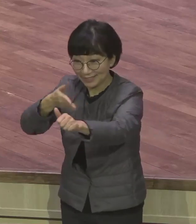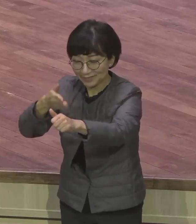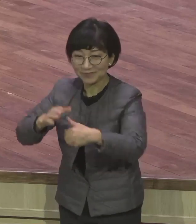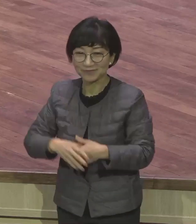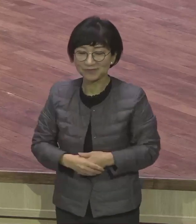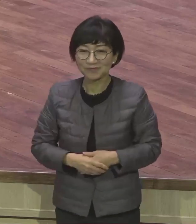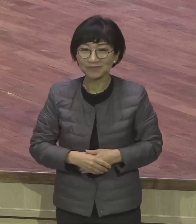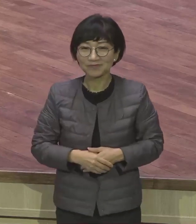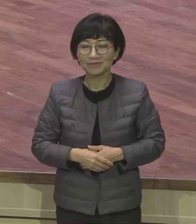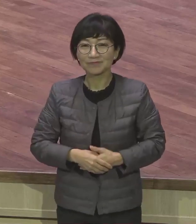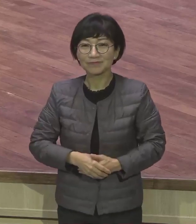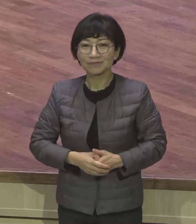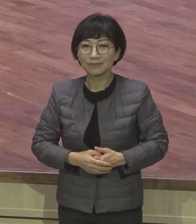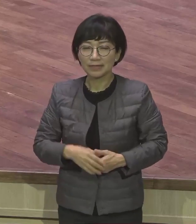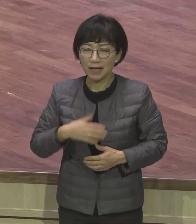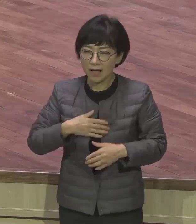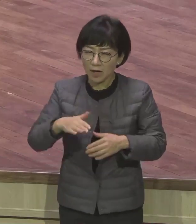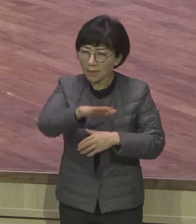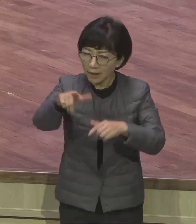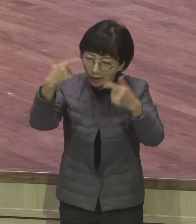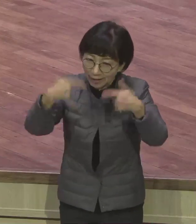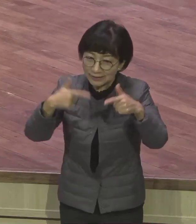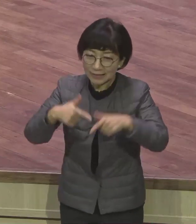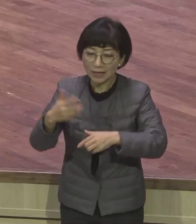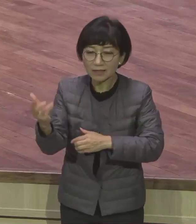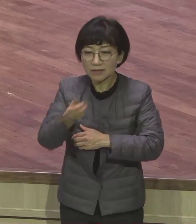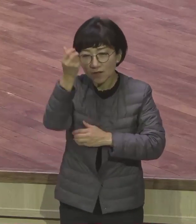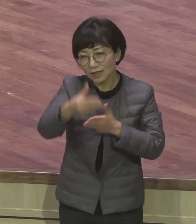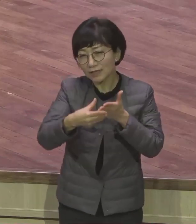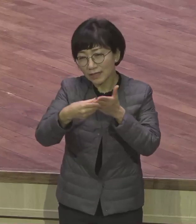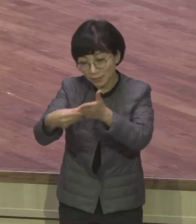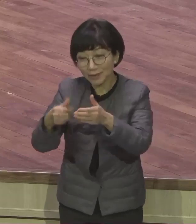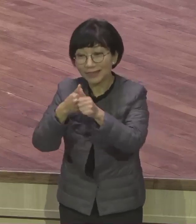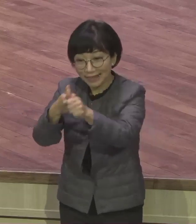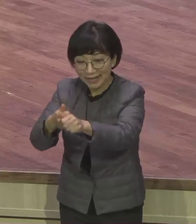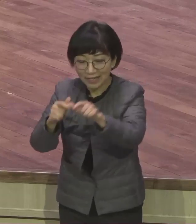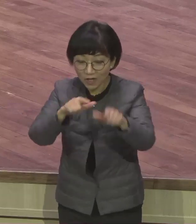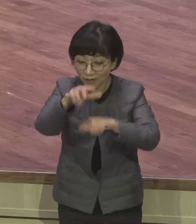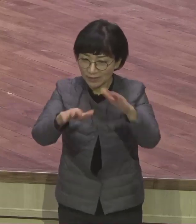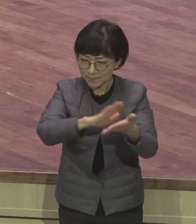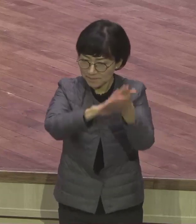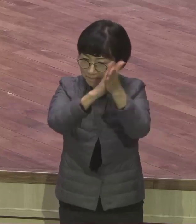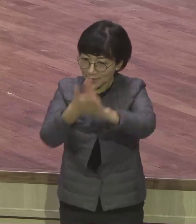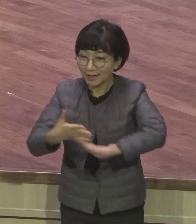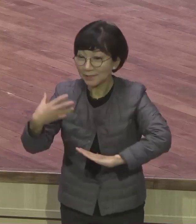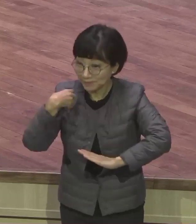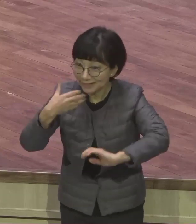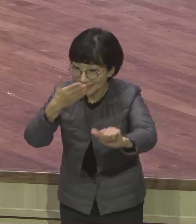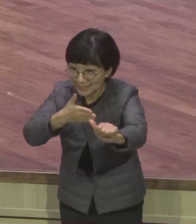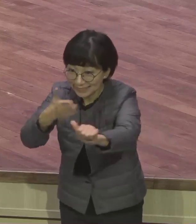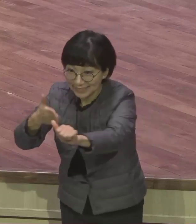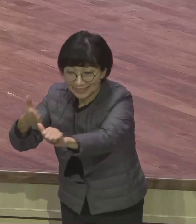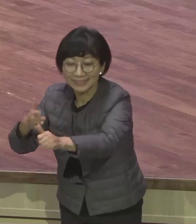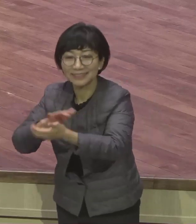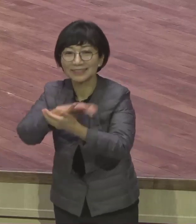하든지 성령도 받으면서 현장 변화의 주역들 다 되시기를 제목으로 축복합니다 두 번째로 하나님의 보호입니다